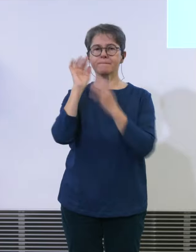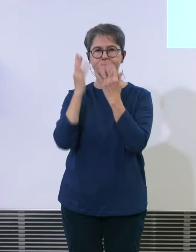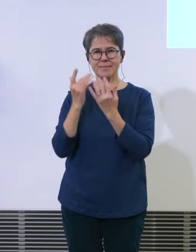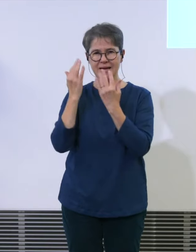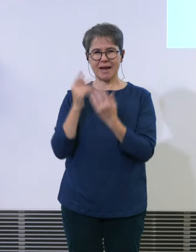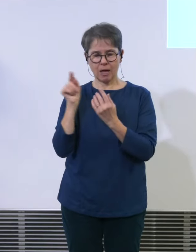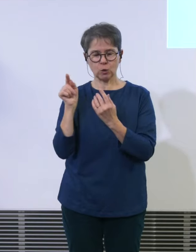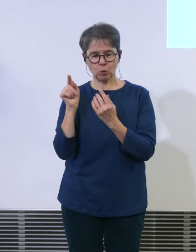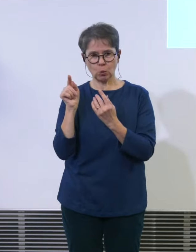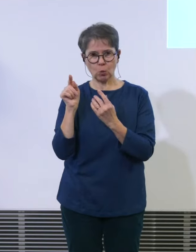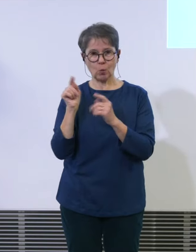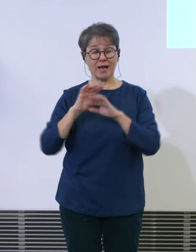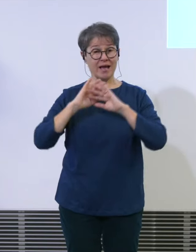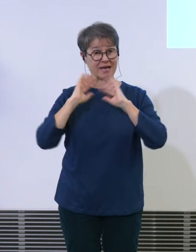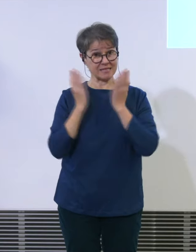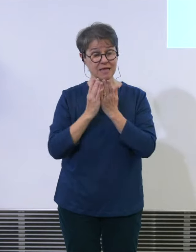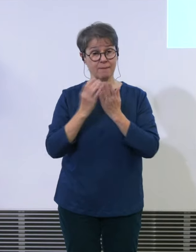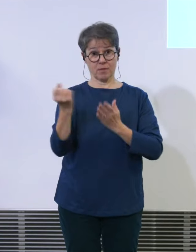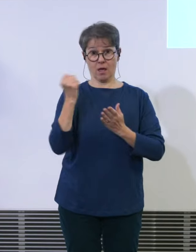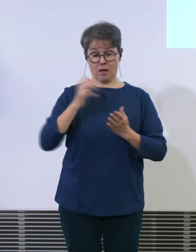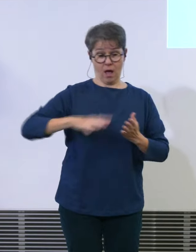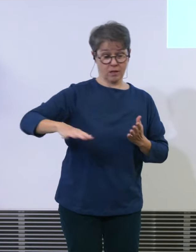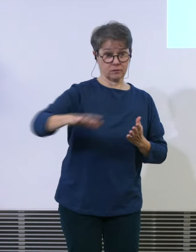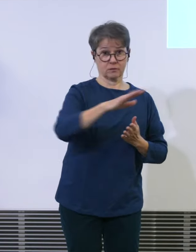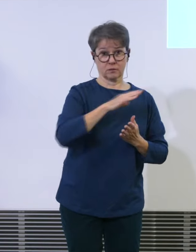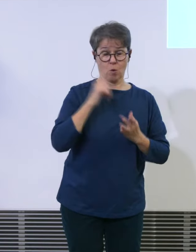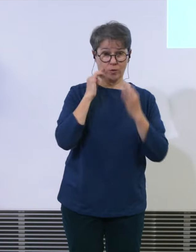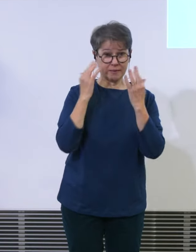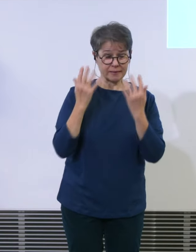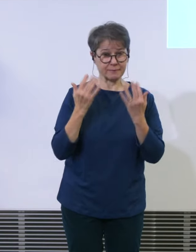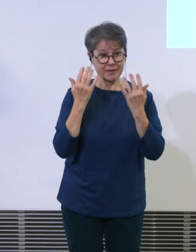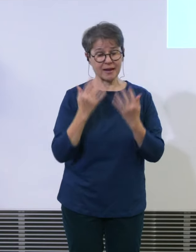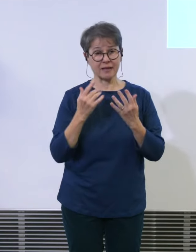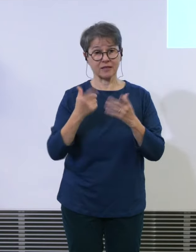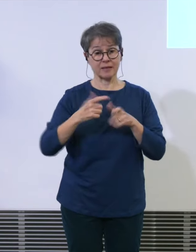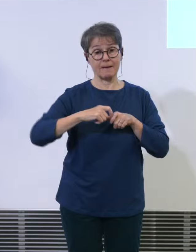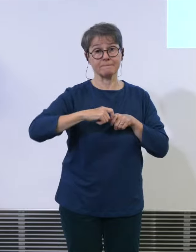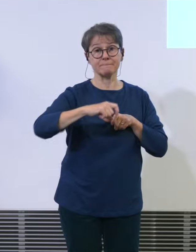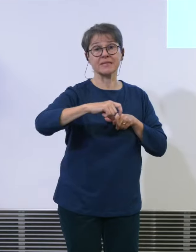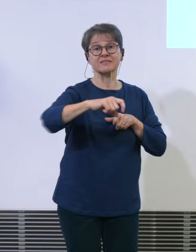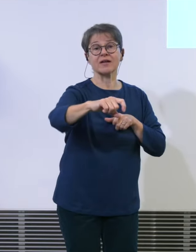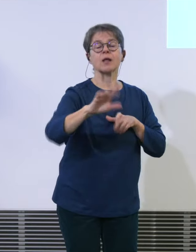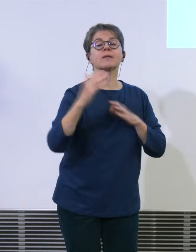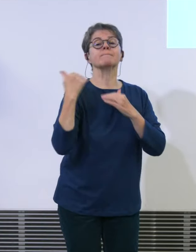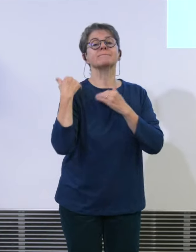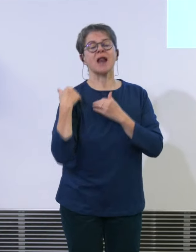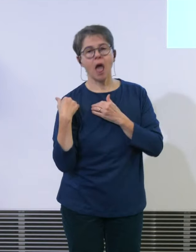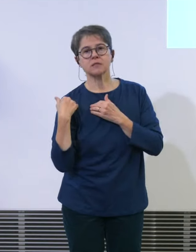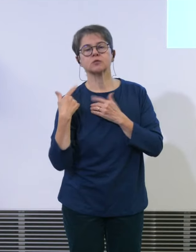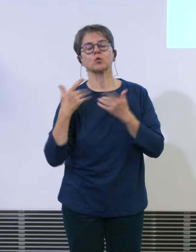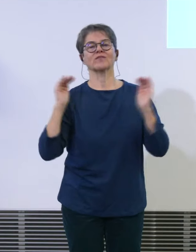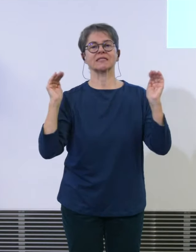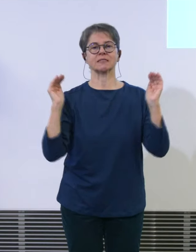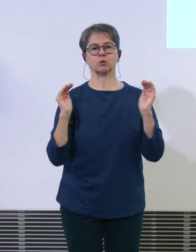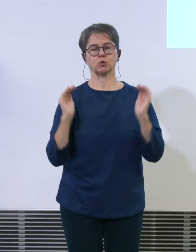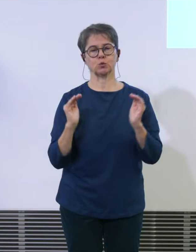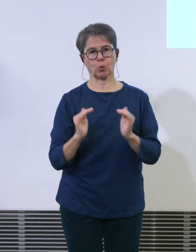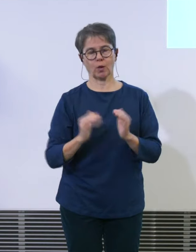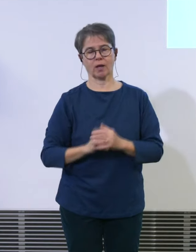Fluglärmbelastung durch Bistenverlängerungen sogar leicht zurückgeht und ich sage es auch an dieser Stelle deutlich